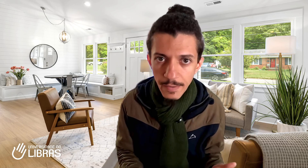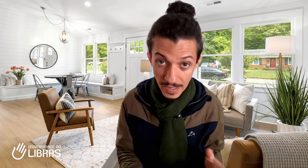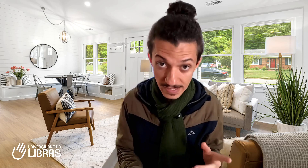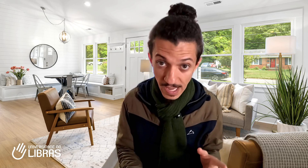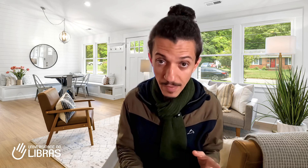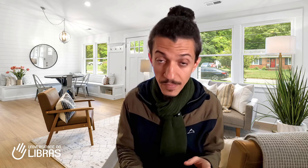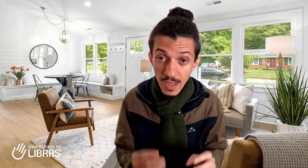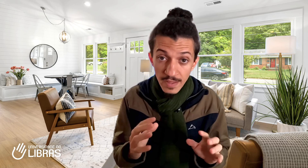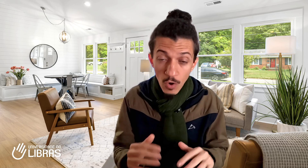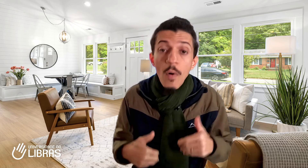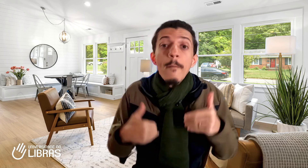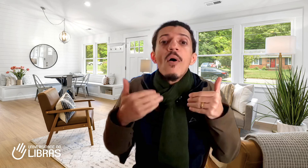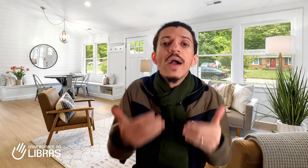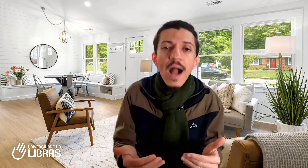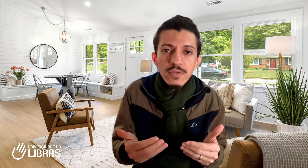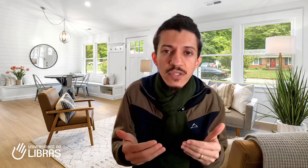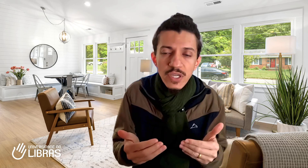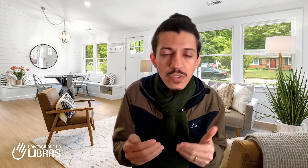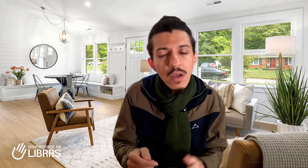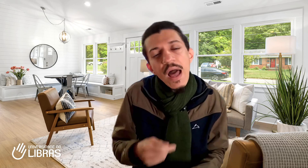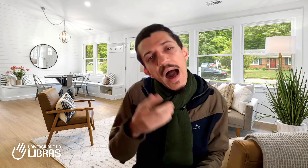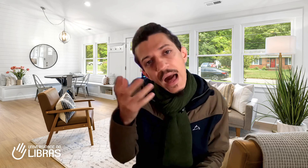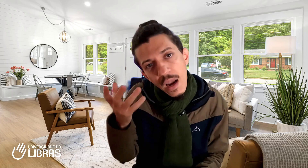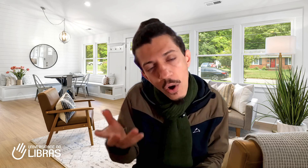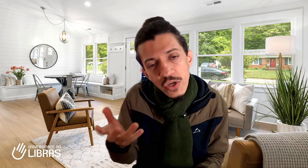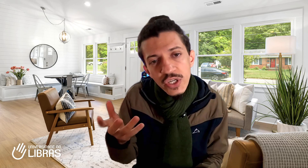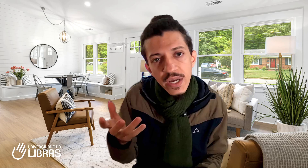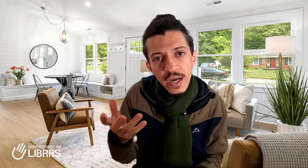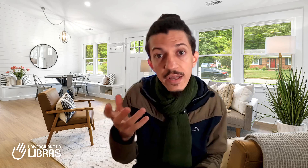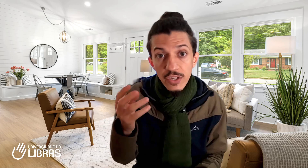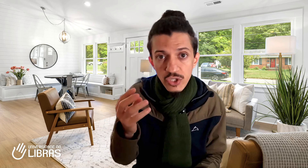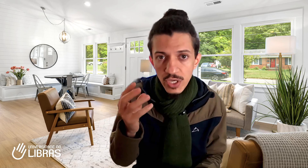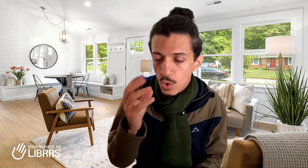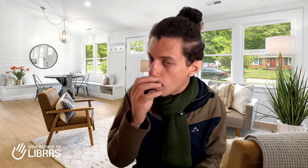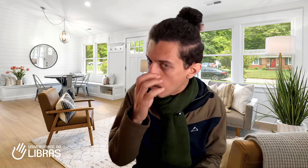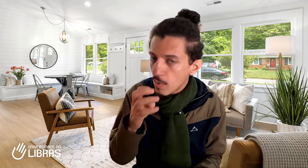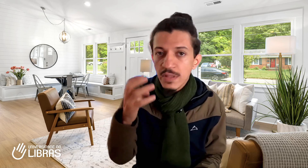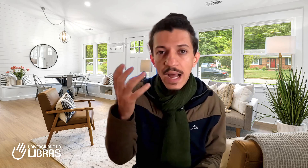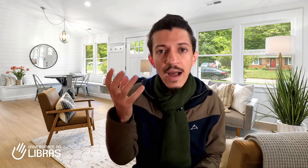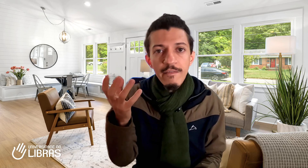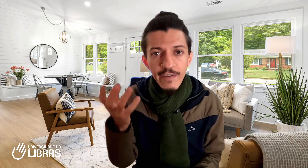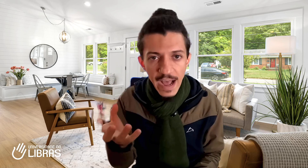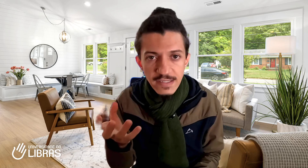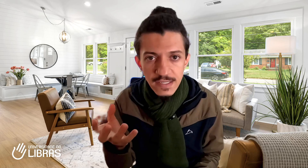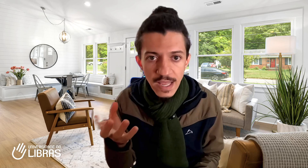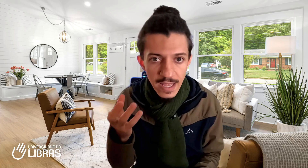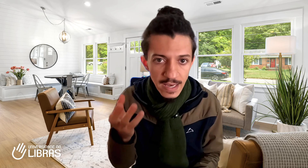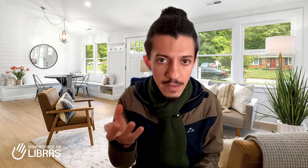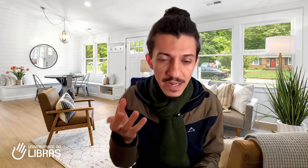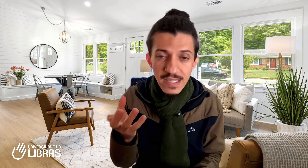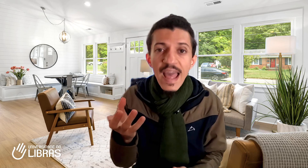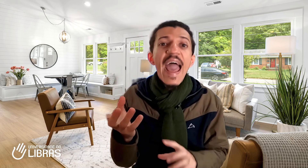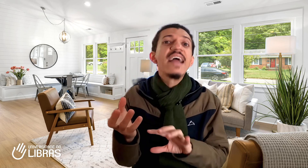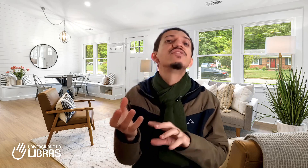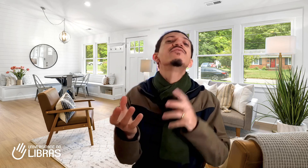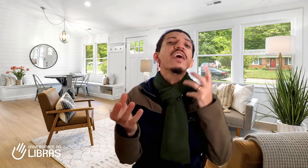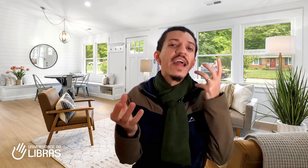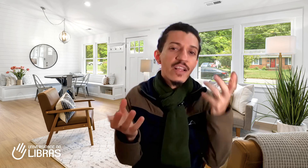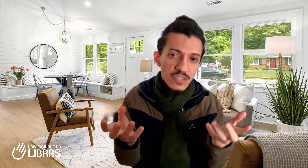percebe? Então, por causa disso, a lógica de como montar frases em Libras é diferente da